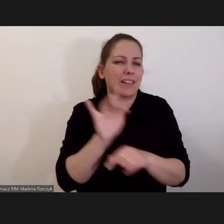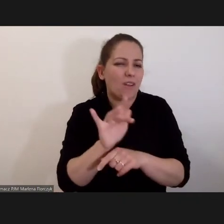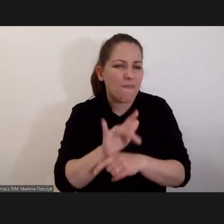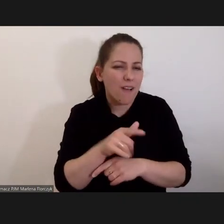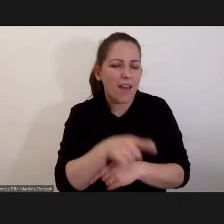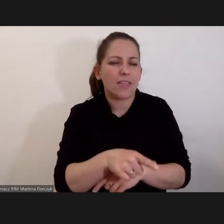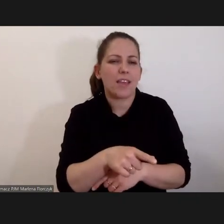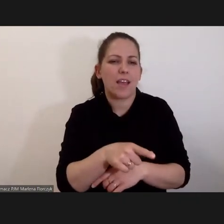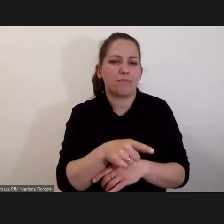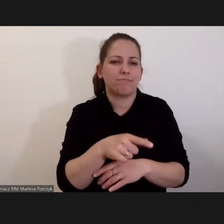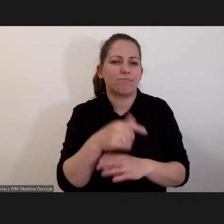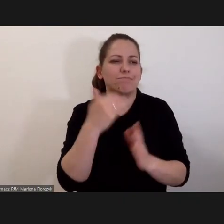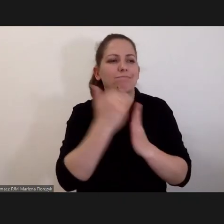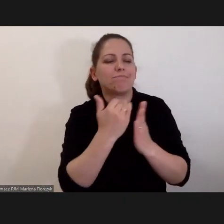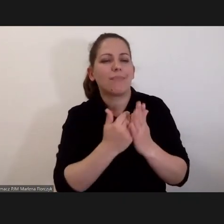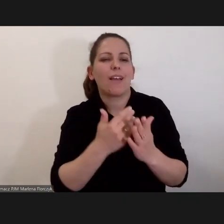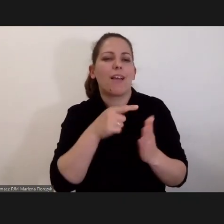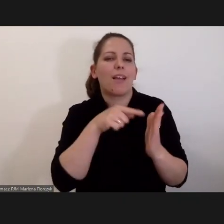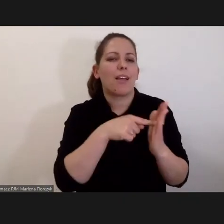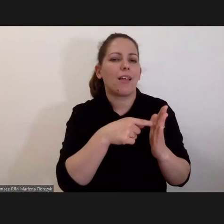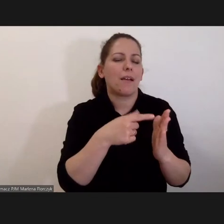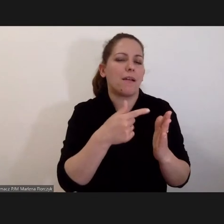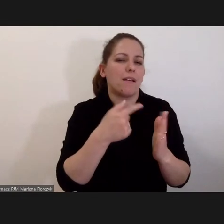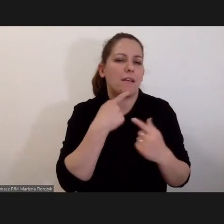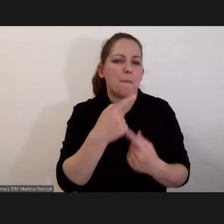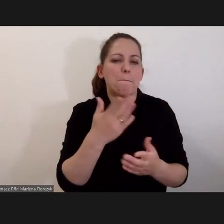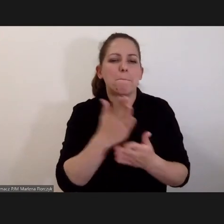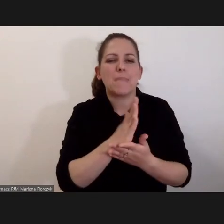dyskutuje się o możliwości powołania jakiegoś